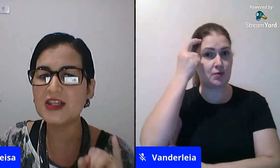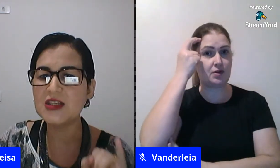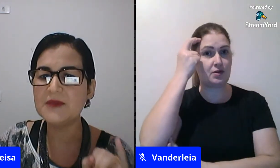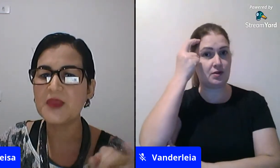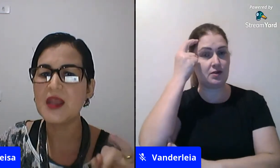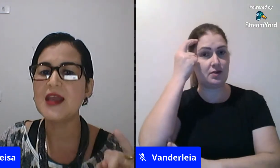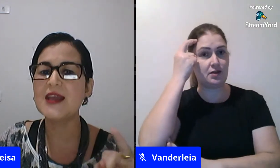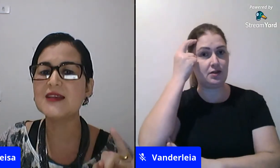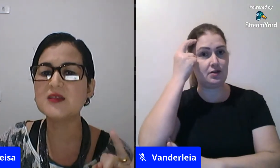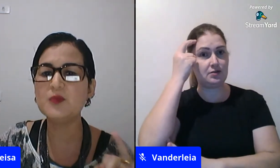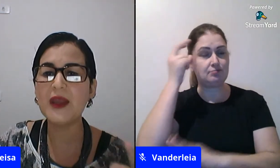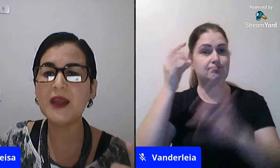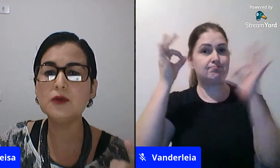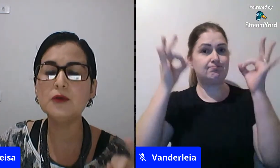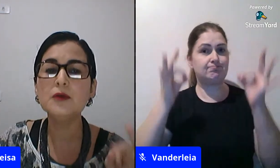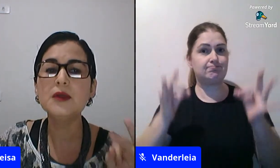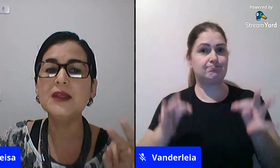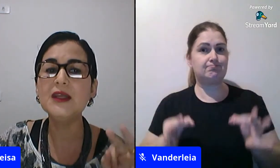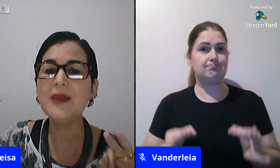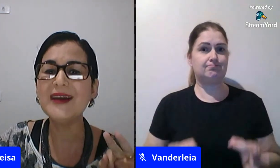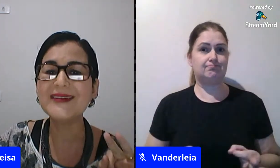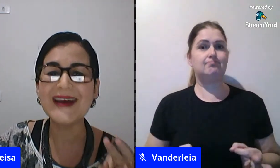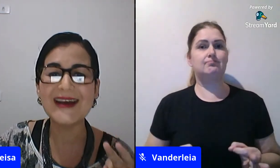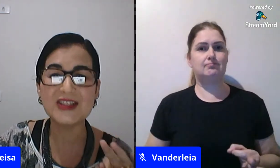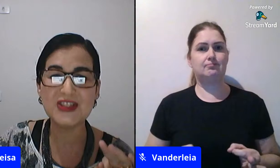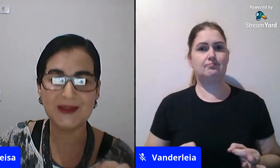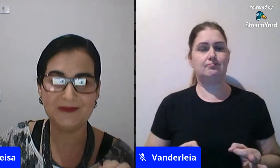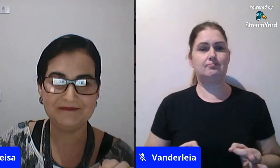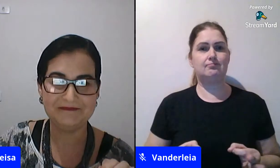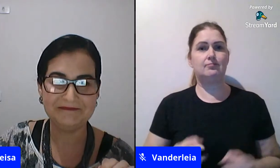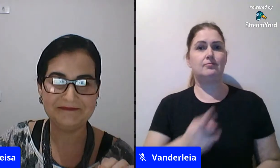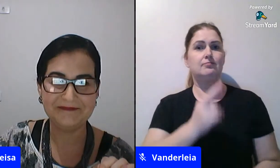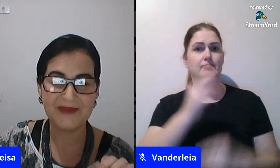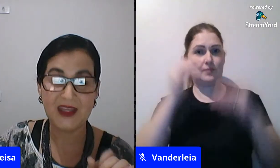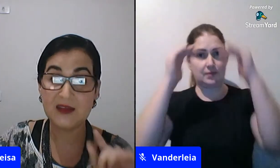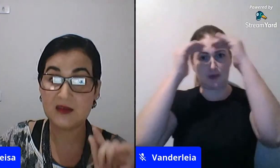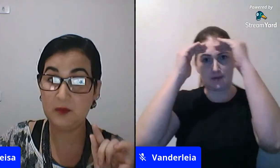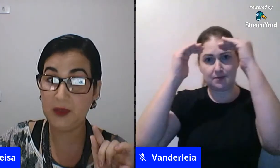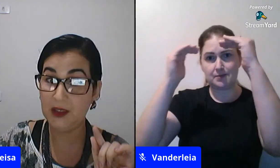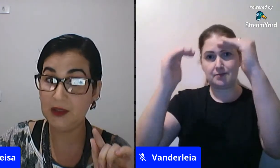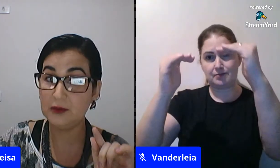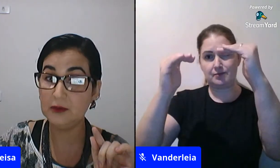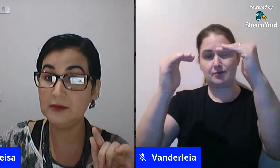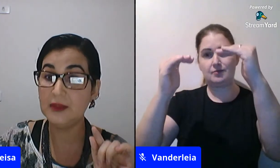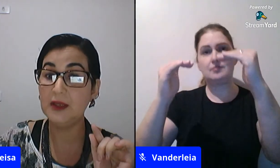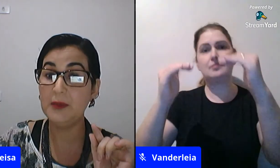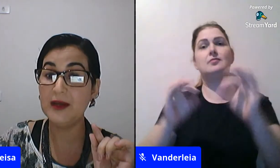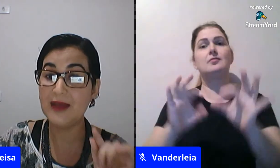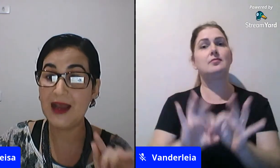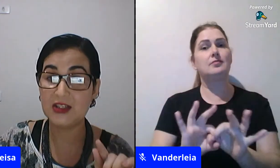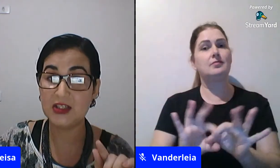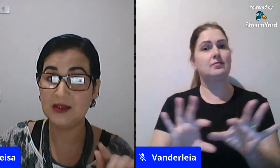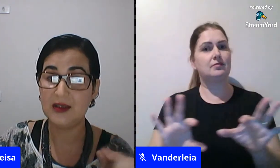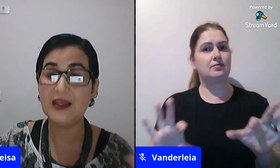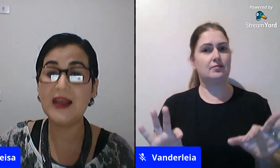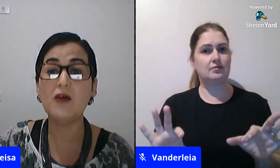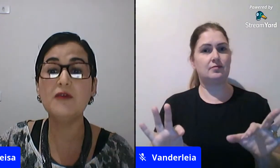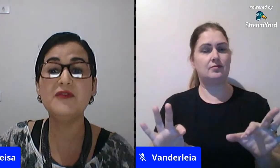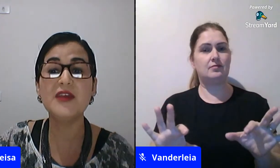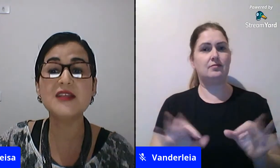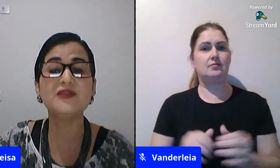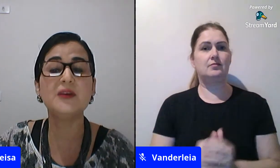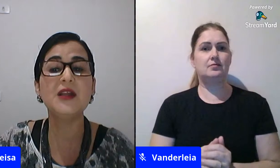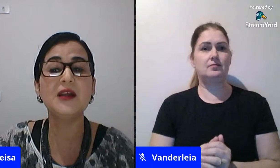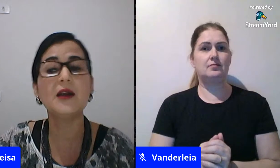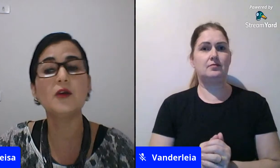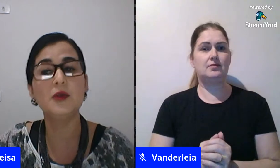dignidade, respeito, liberdade. Respeito, liberdade. E a